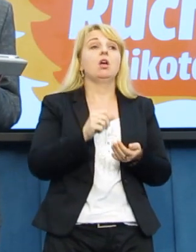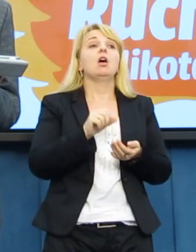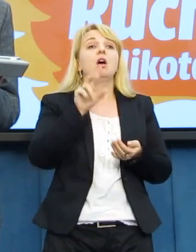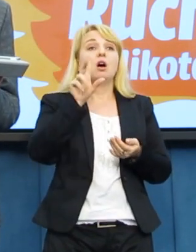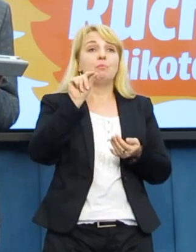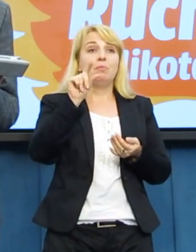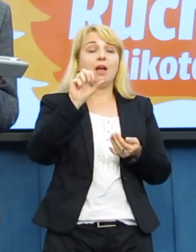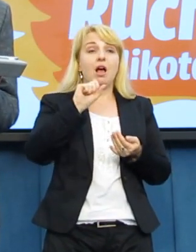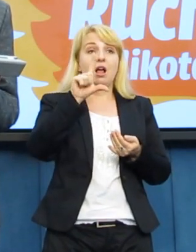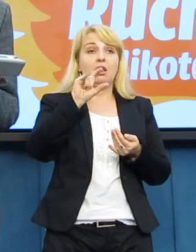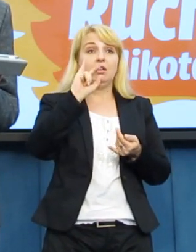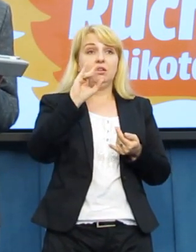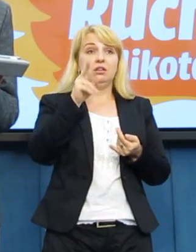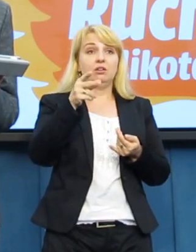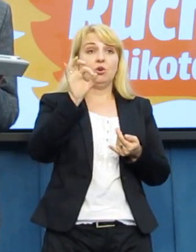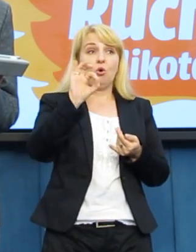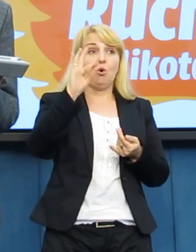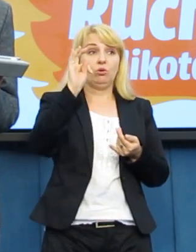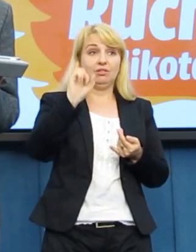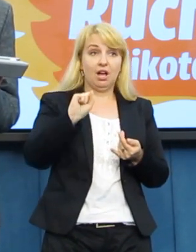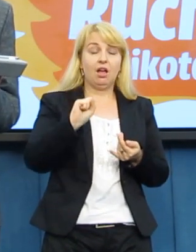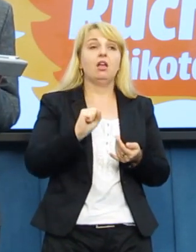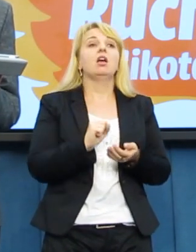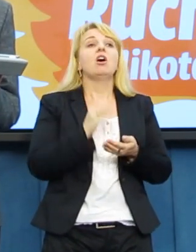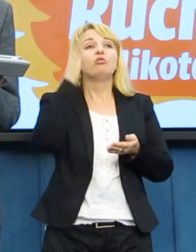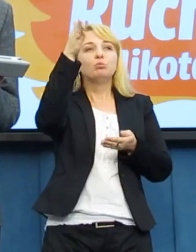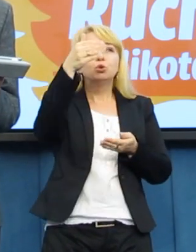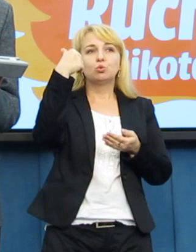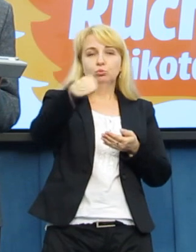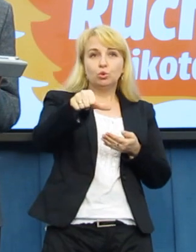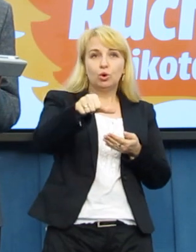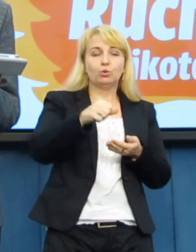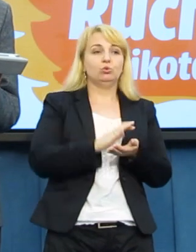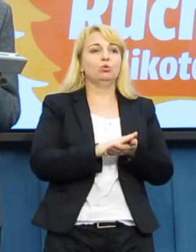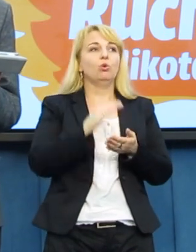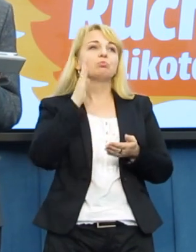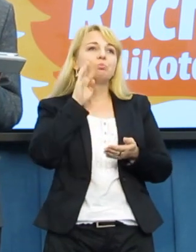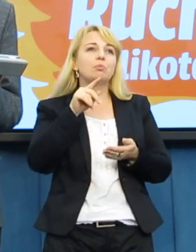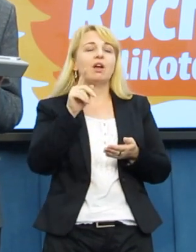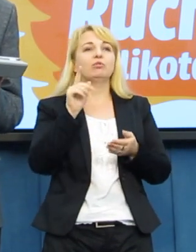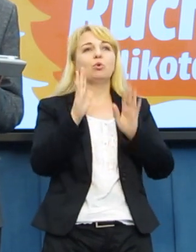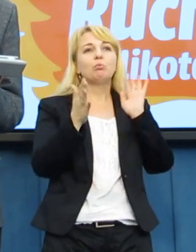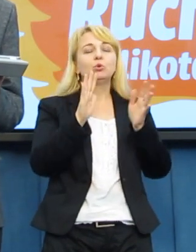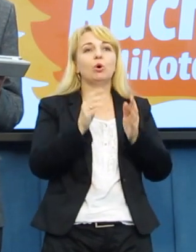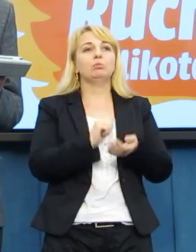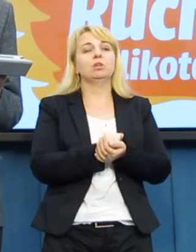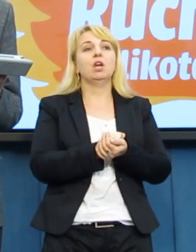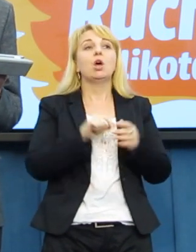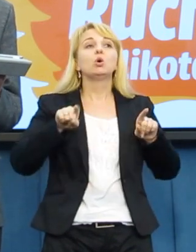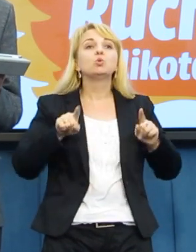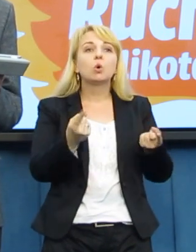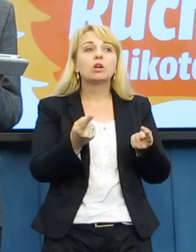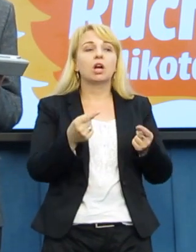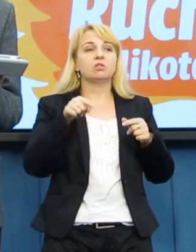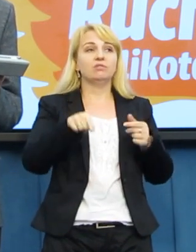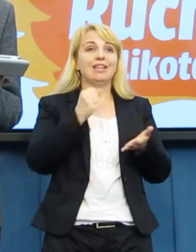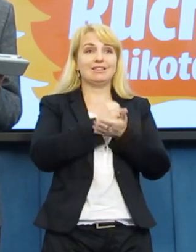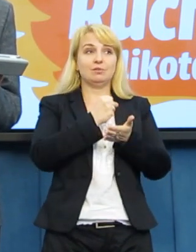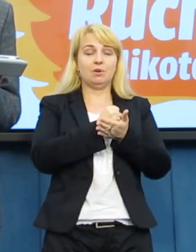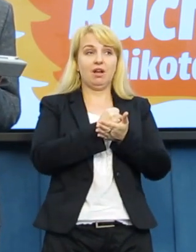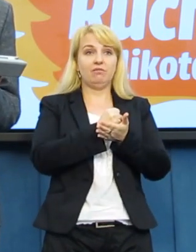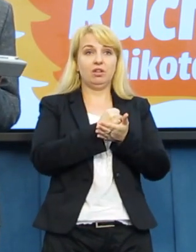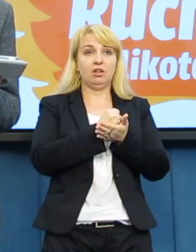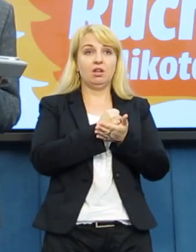tygodniu lub w jakimś, no jeszcze nie określiliśmy datę, ale myślę, że to będzie w przyszłym tygodniu, zorganizuje w tej sprawie